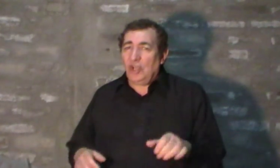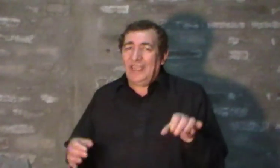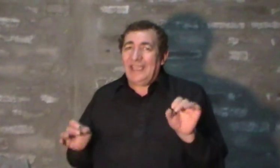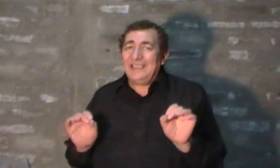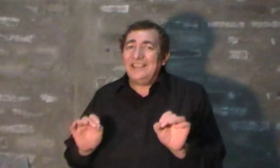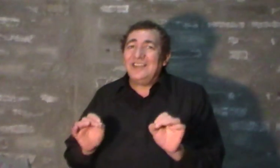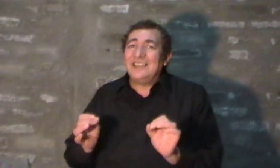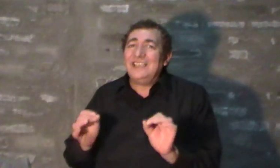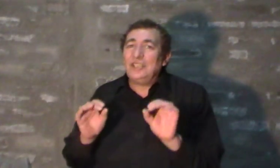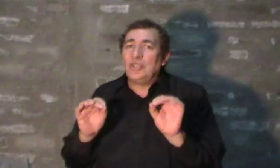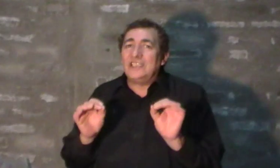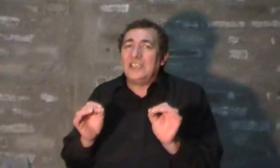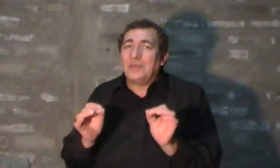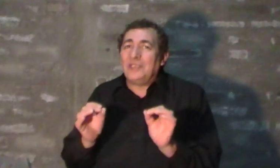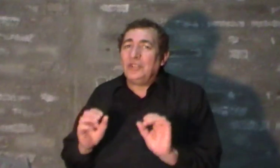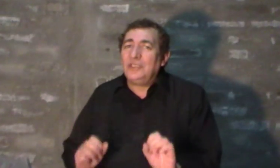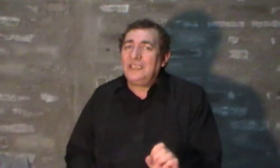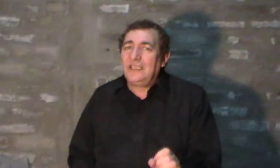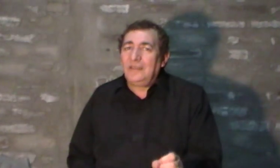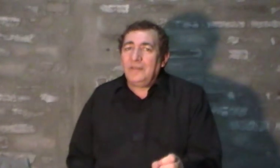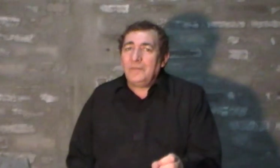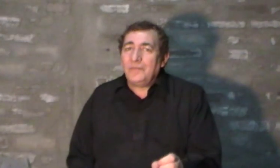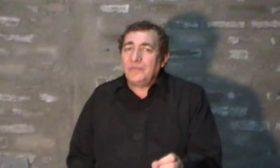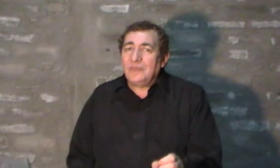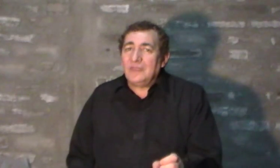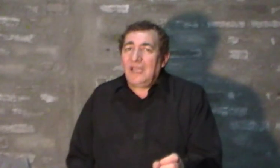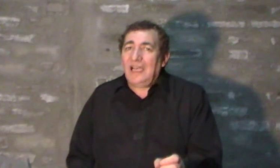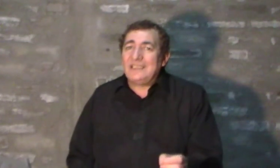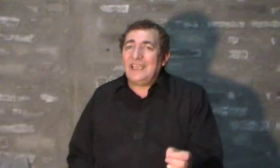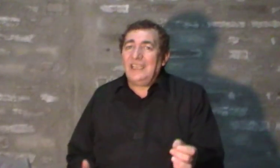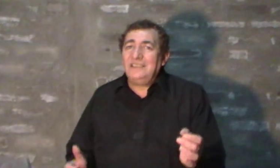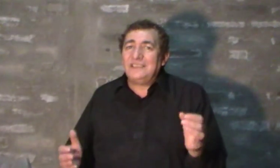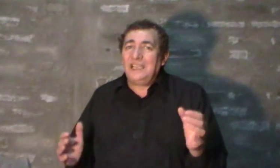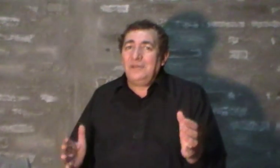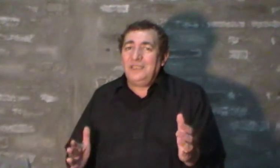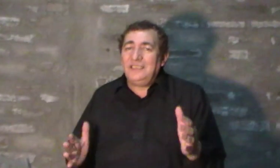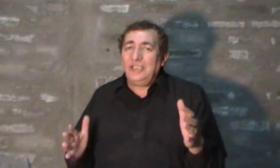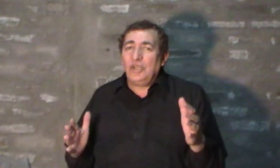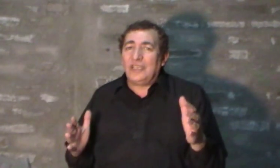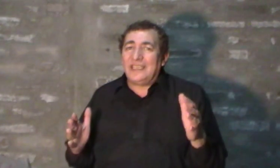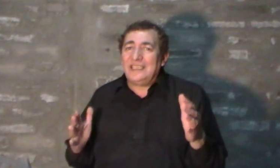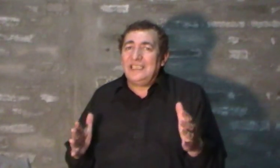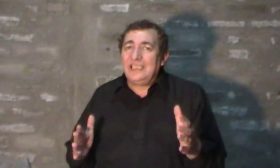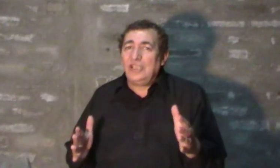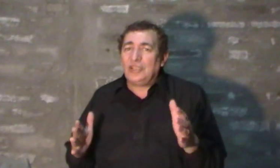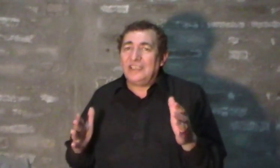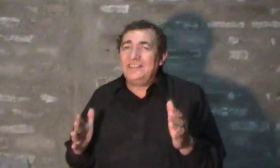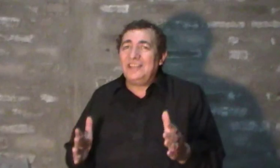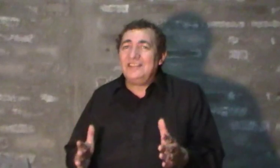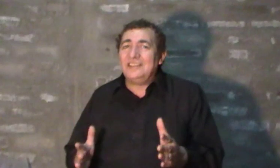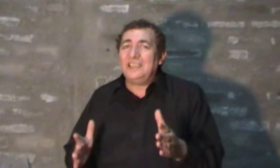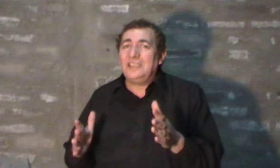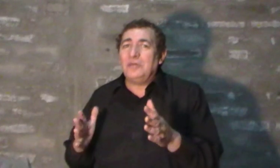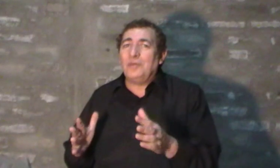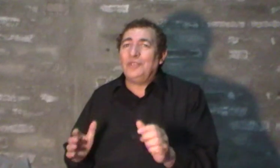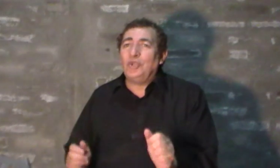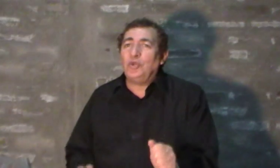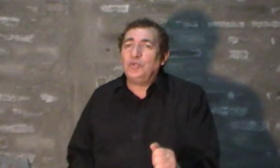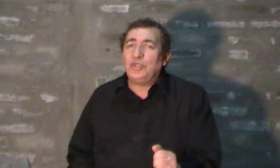este secreto que termino de dar, atraen realmente lo que quieren, lo que necesitan en el momento justo